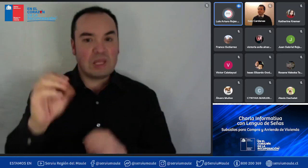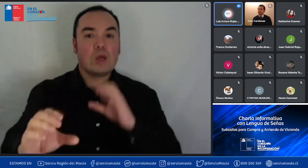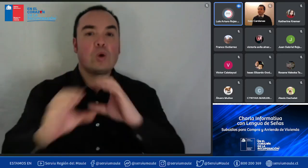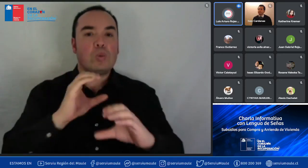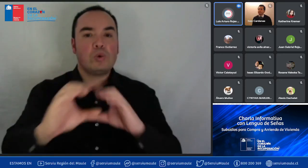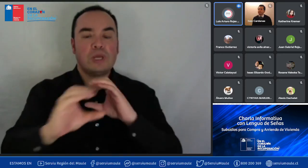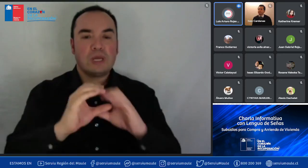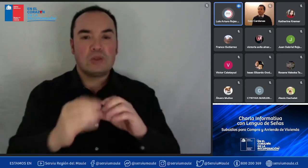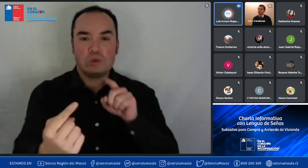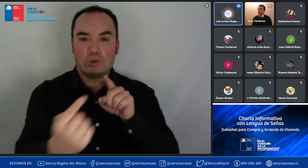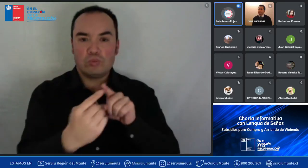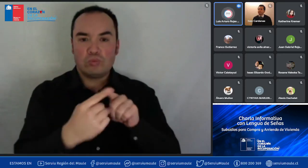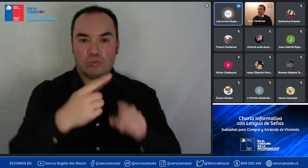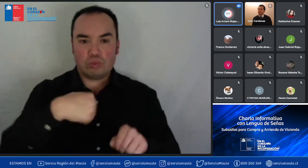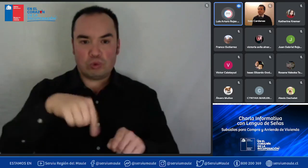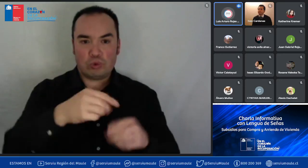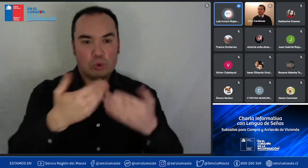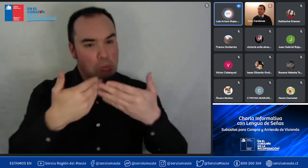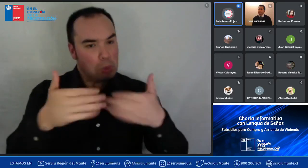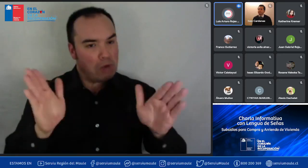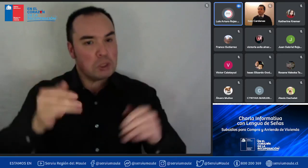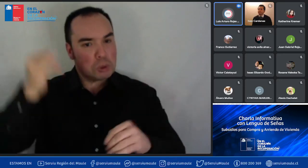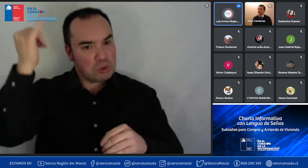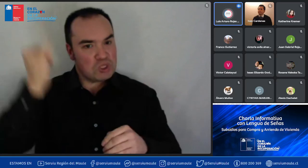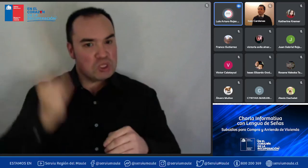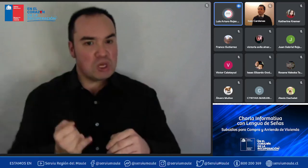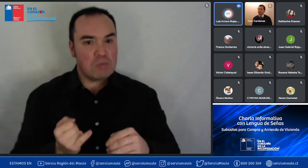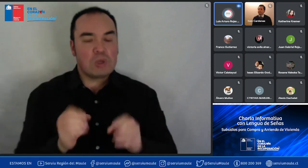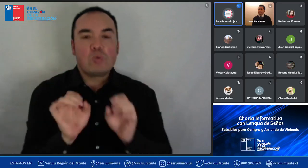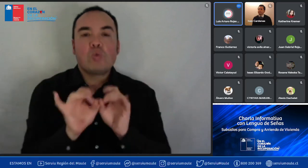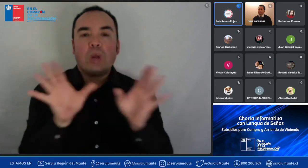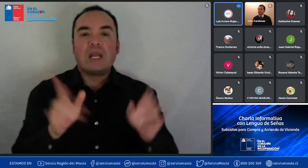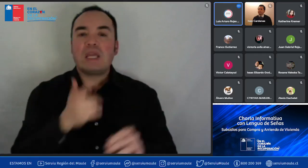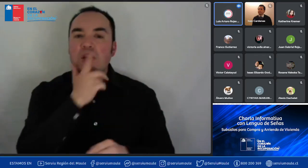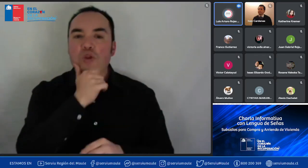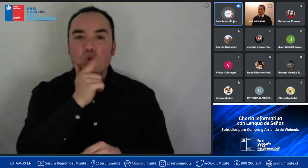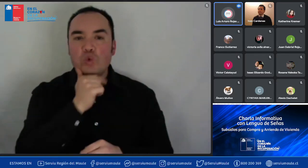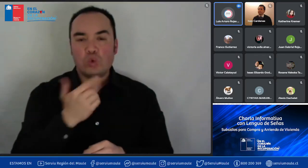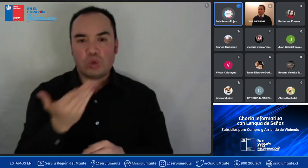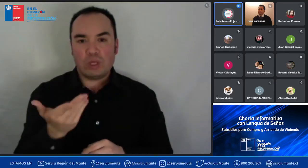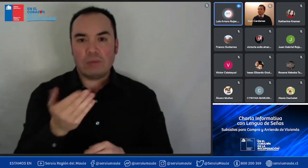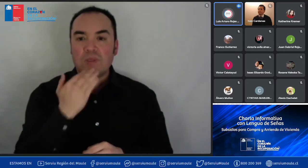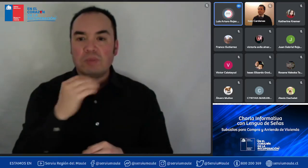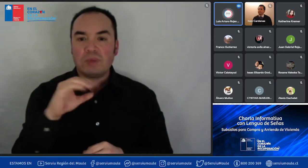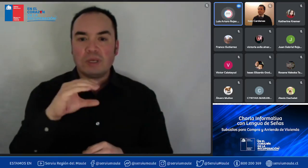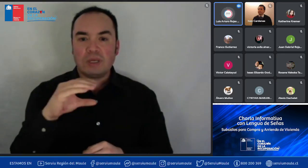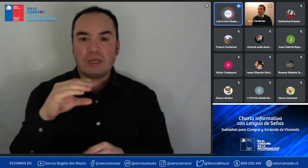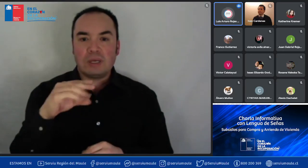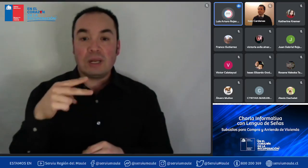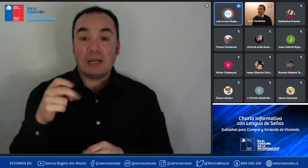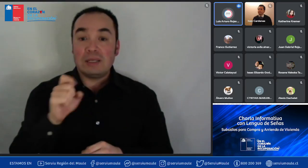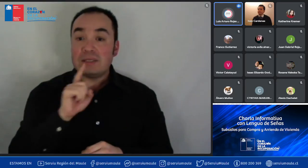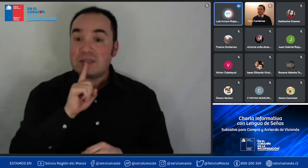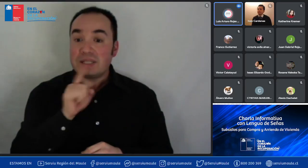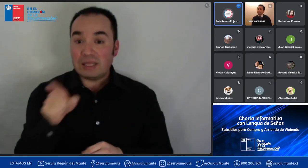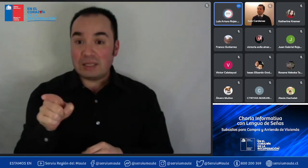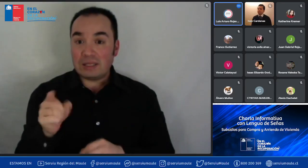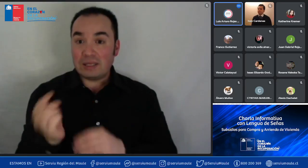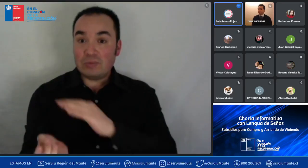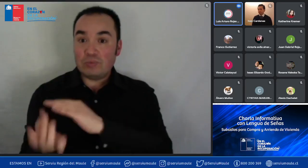canalizar sus consultas en el chat yo les dejé mi correo electrónico por si alguien tiene alguna